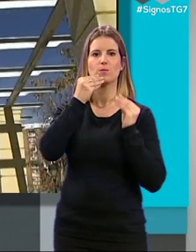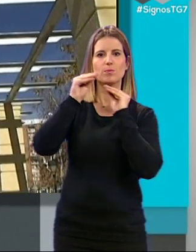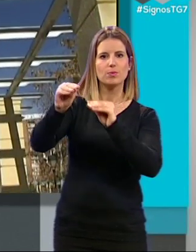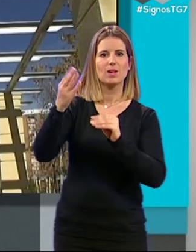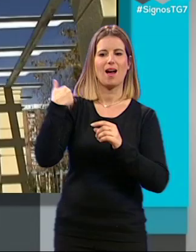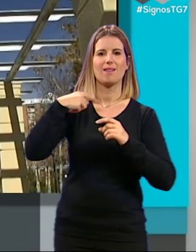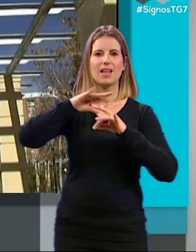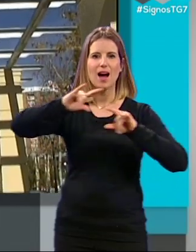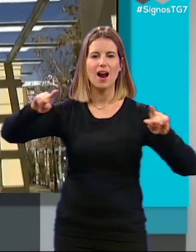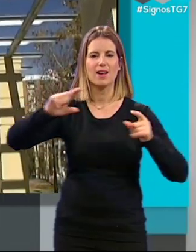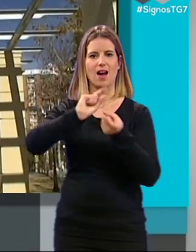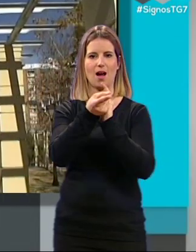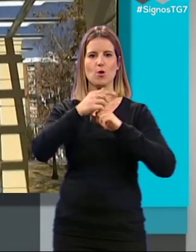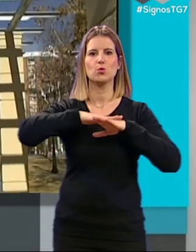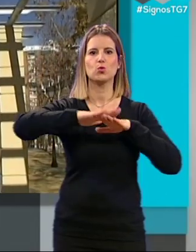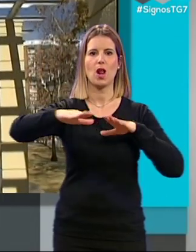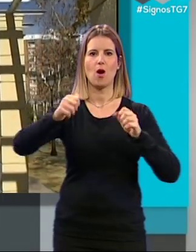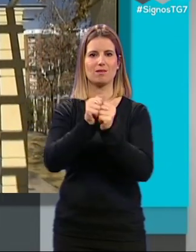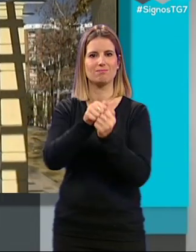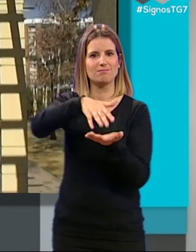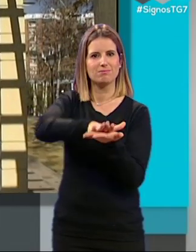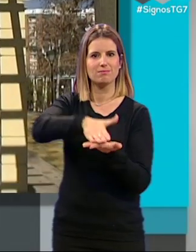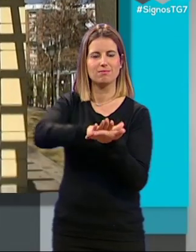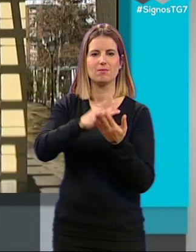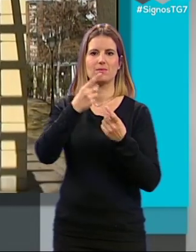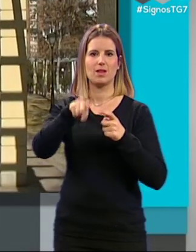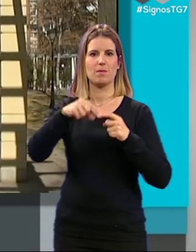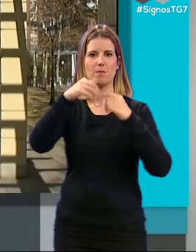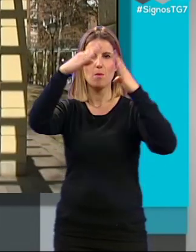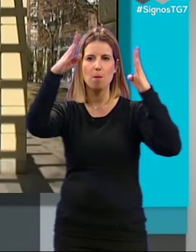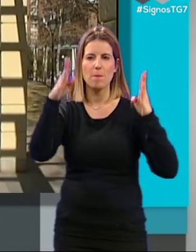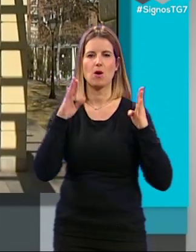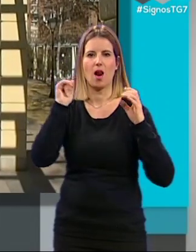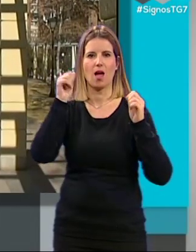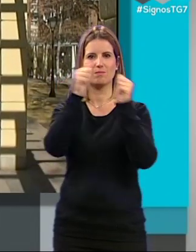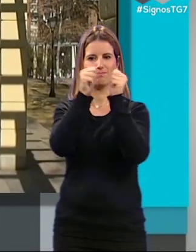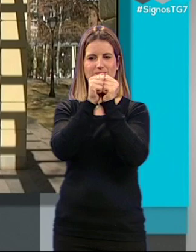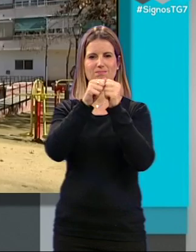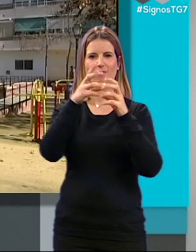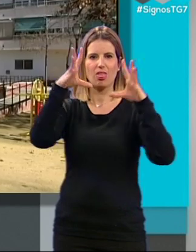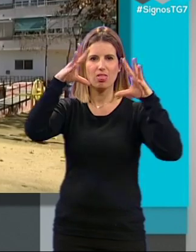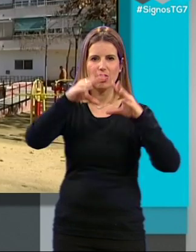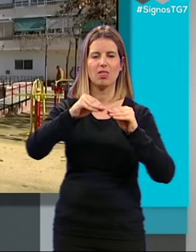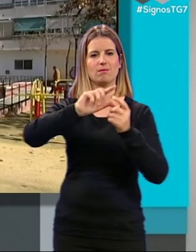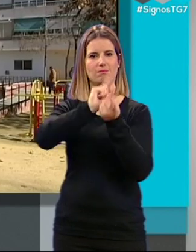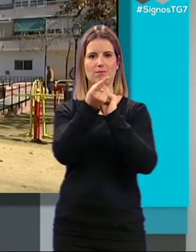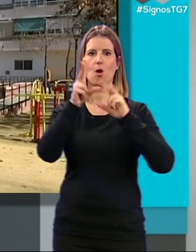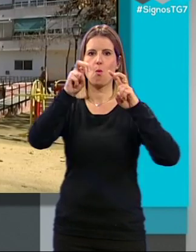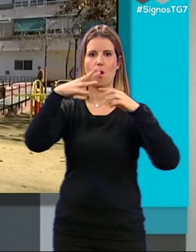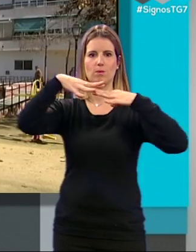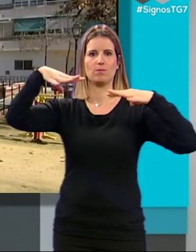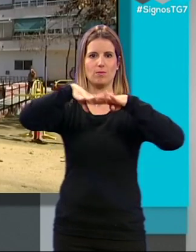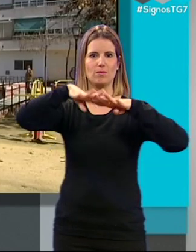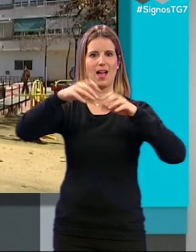arenero por caucho continuo amortiguante, además de eliminar el hormigón de la pérgola que se encontraba muy deteriorado, sustituyéndolo por un nuevo entramado de acero.